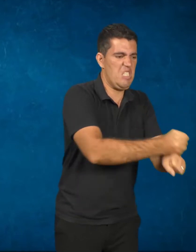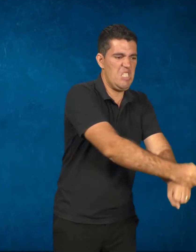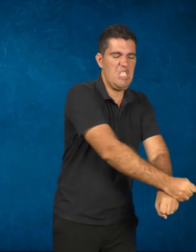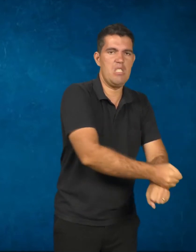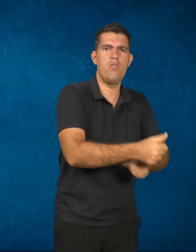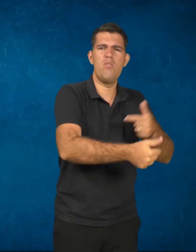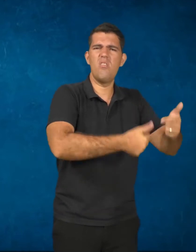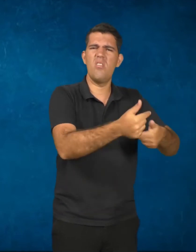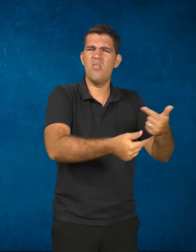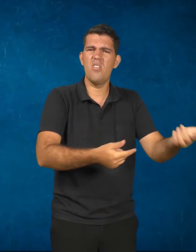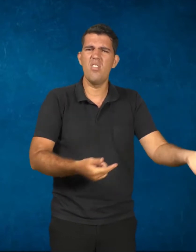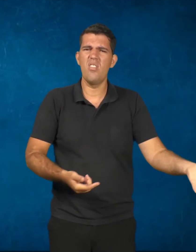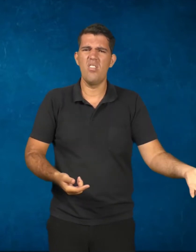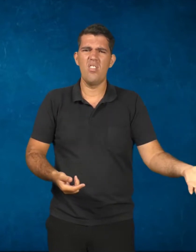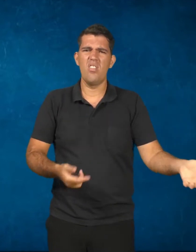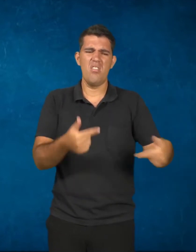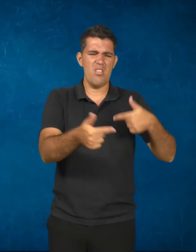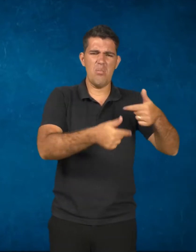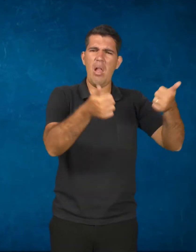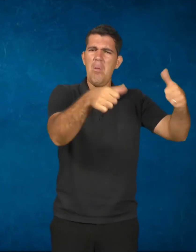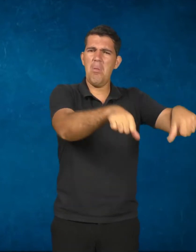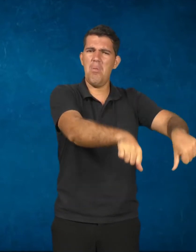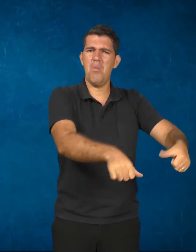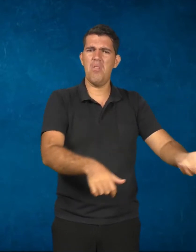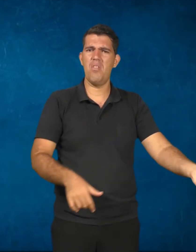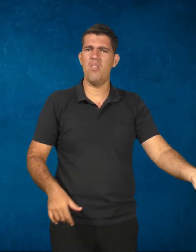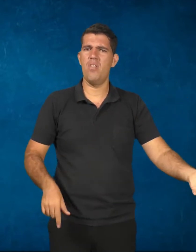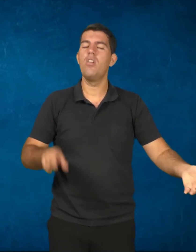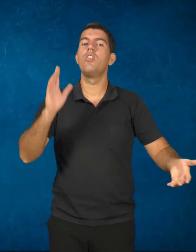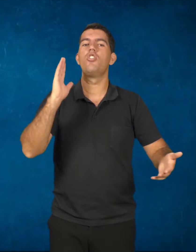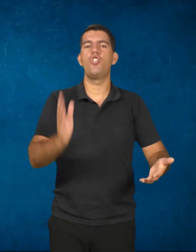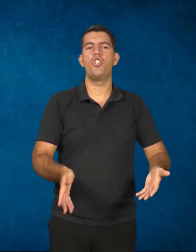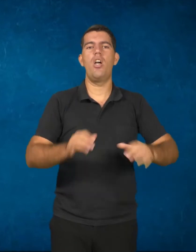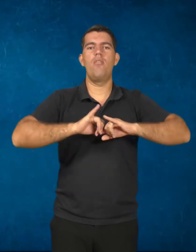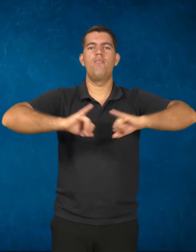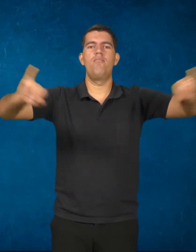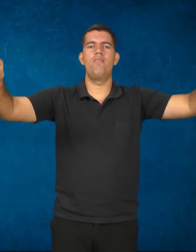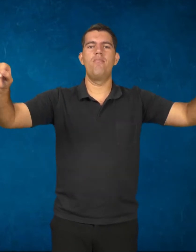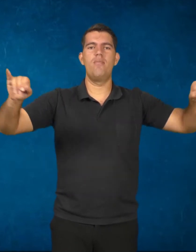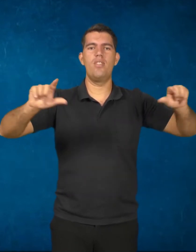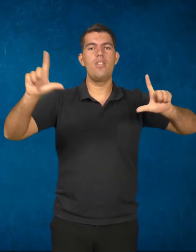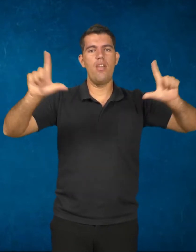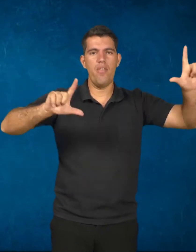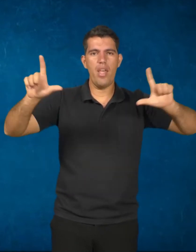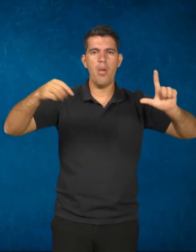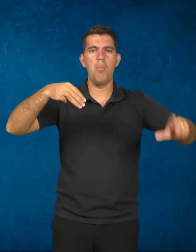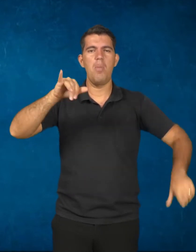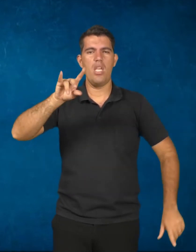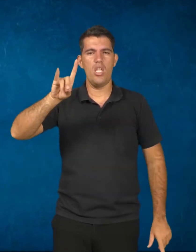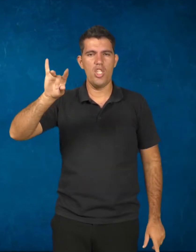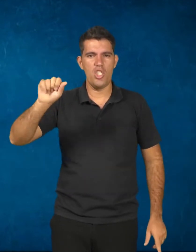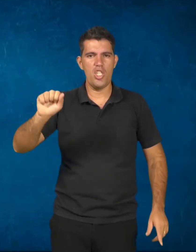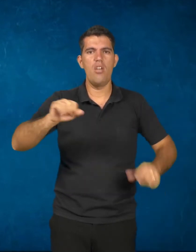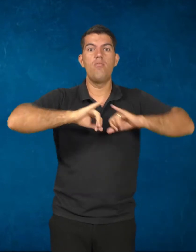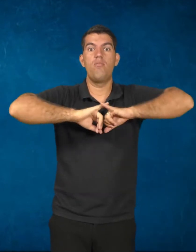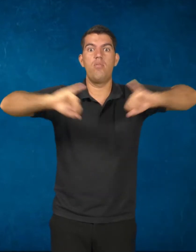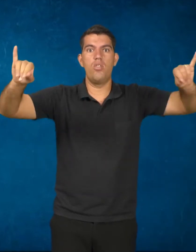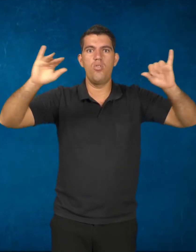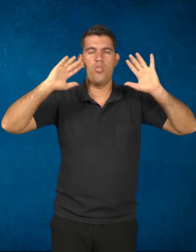em condições degradantes. foi noticiado aí pela mídia há pouco tempo que grupos